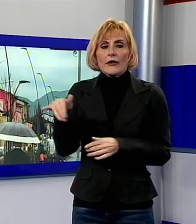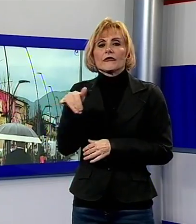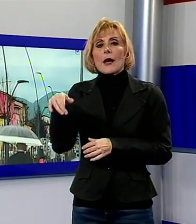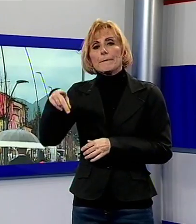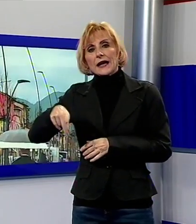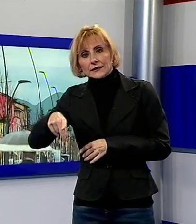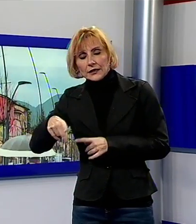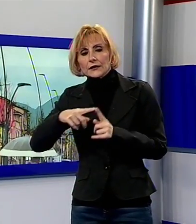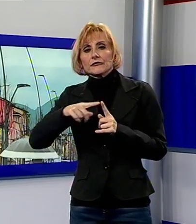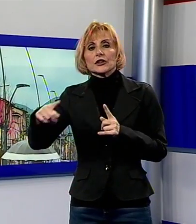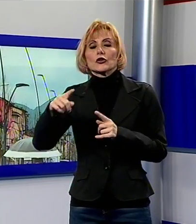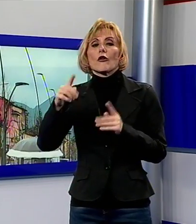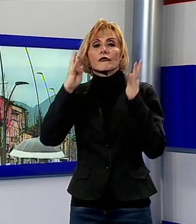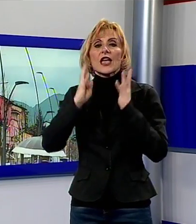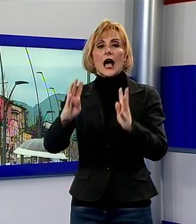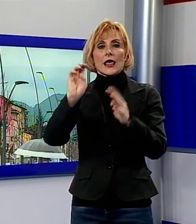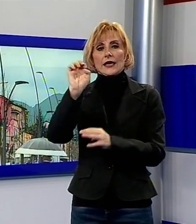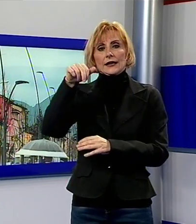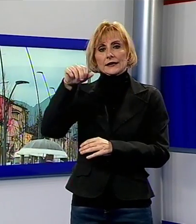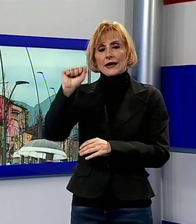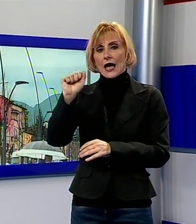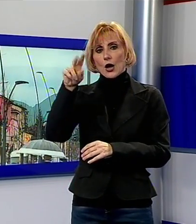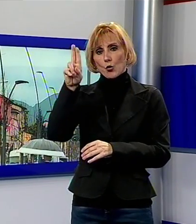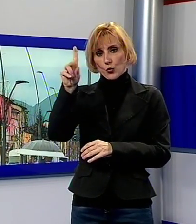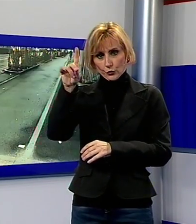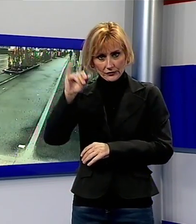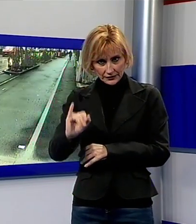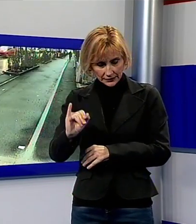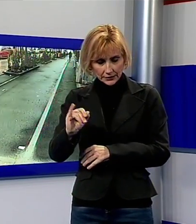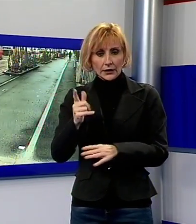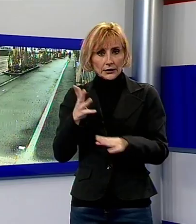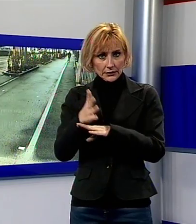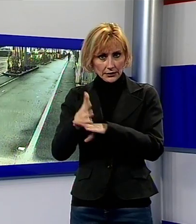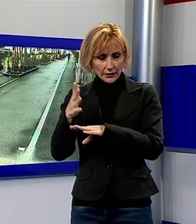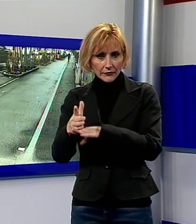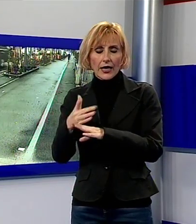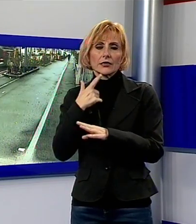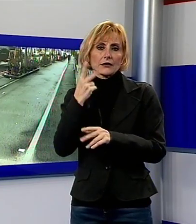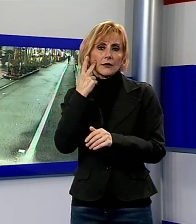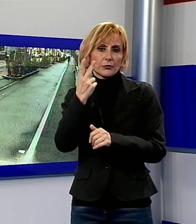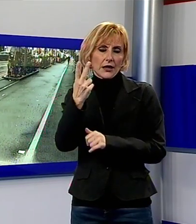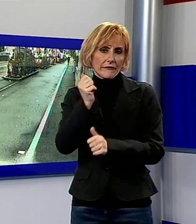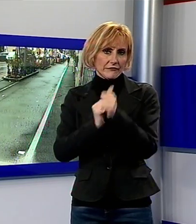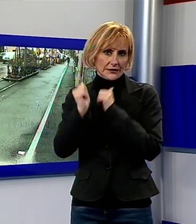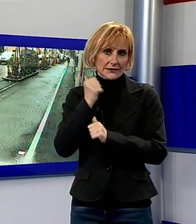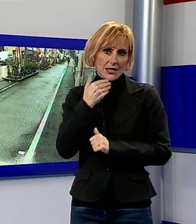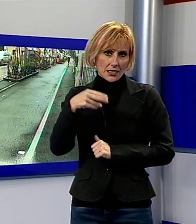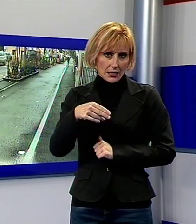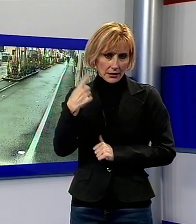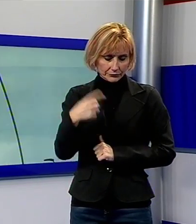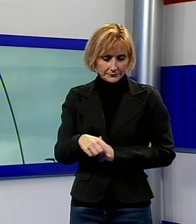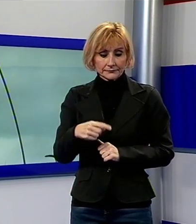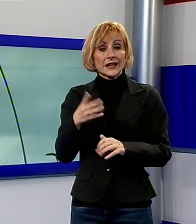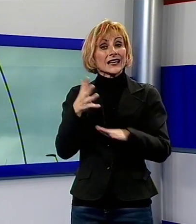Leinaudi grazie agli interventi di riqualificazione complessivi previsti dal Piu di Sant'Anna. L'intervento è